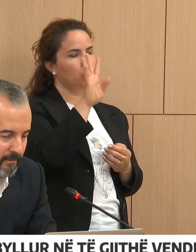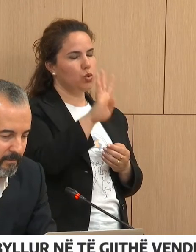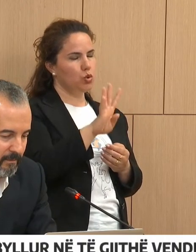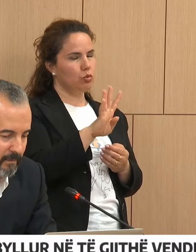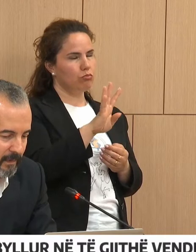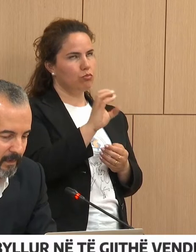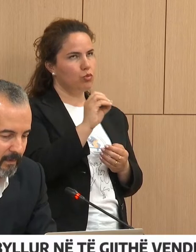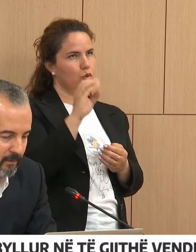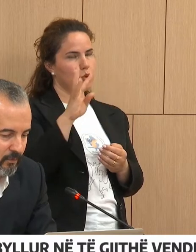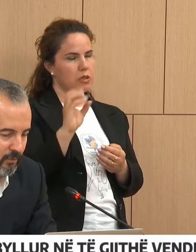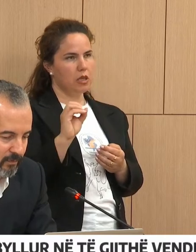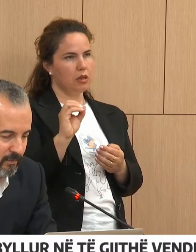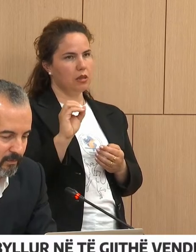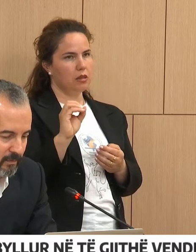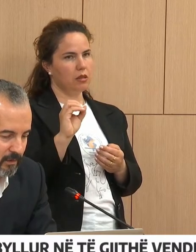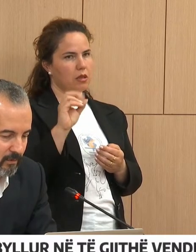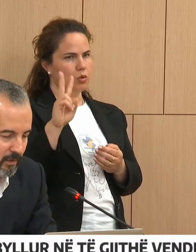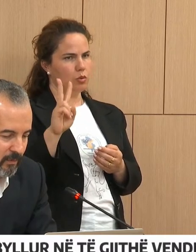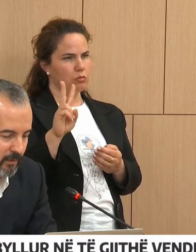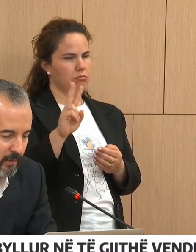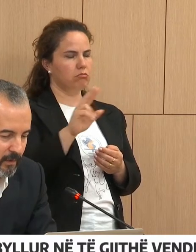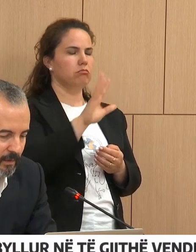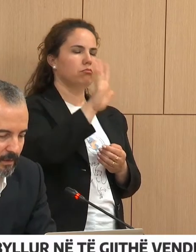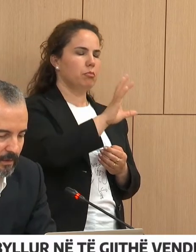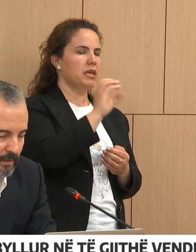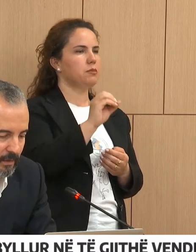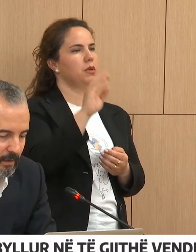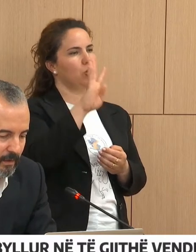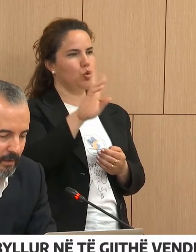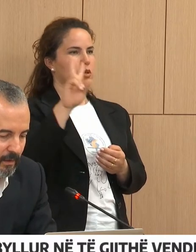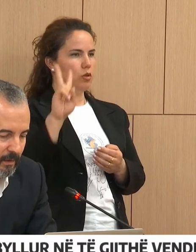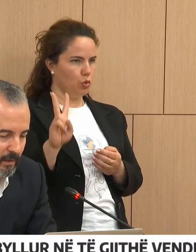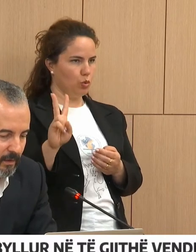22.202, mëse nuk do bujtë.